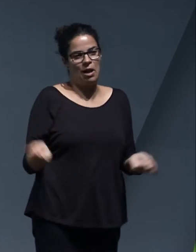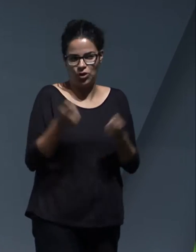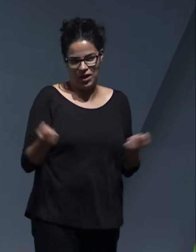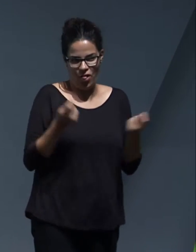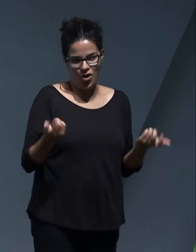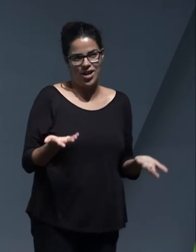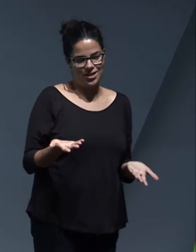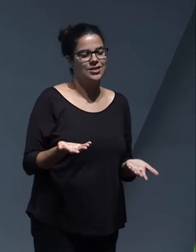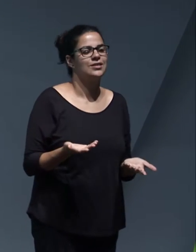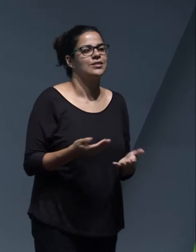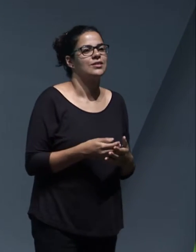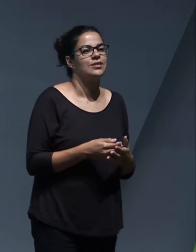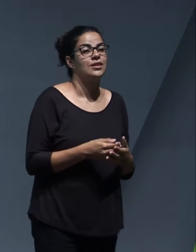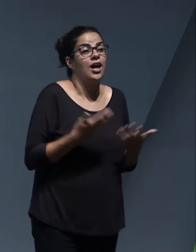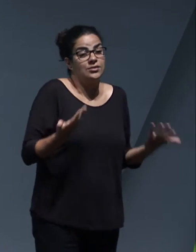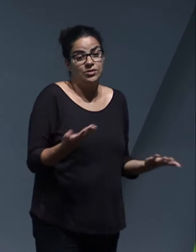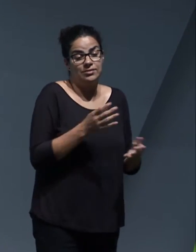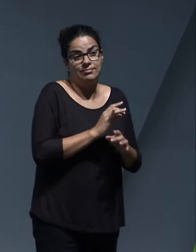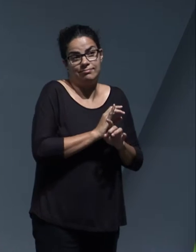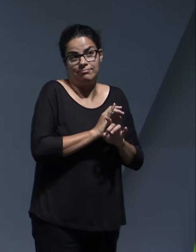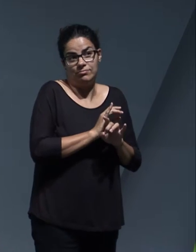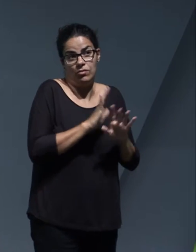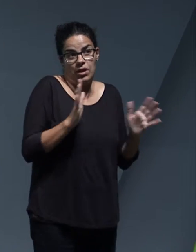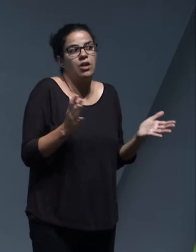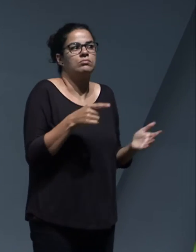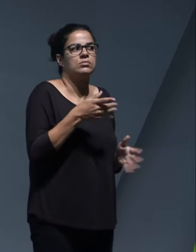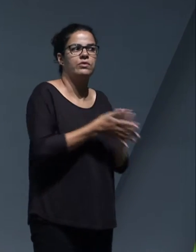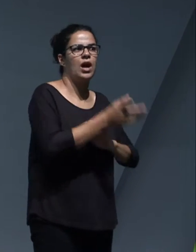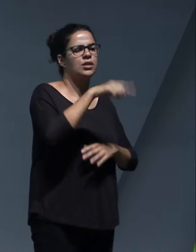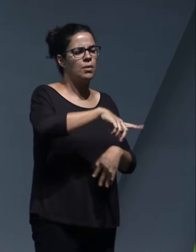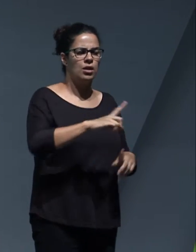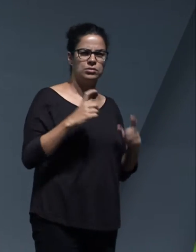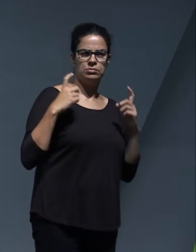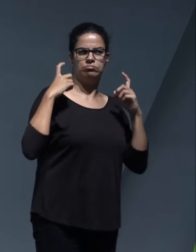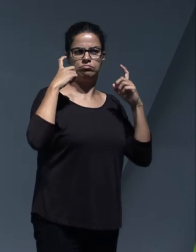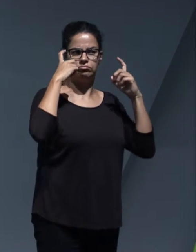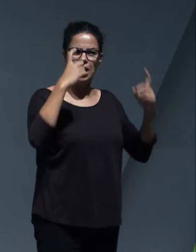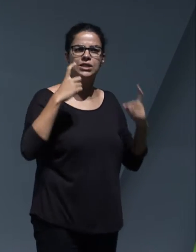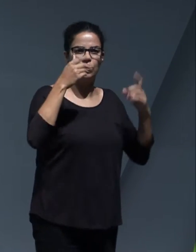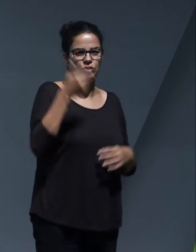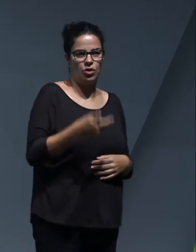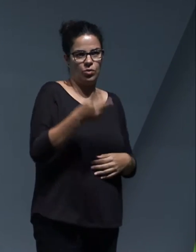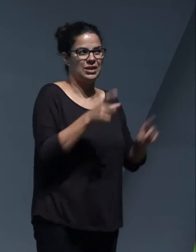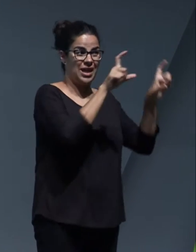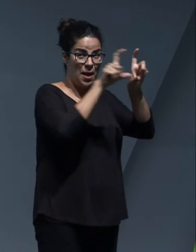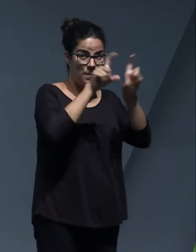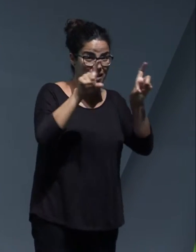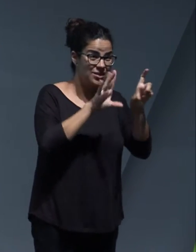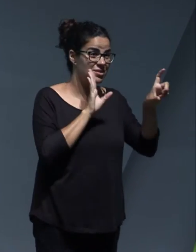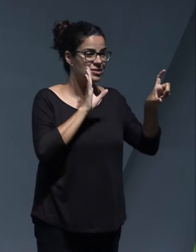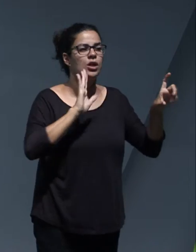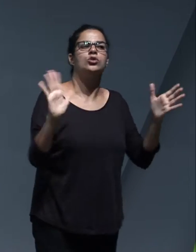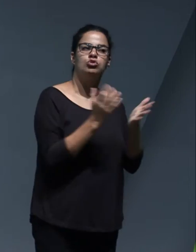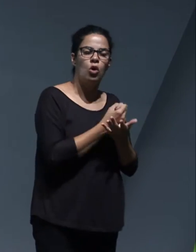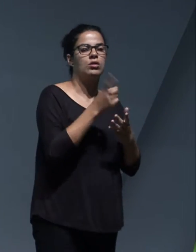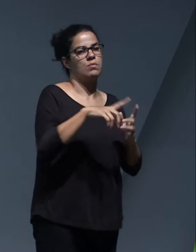pues que evidentemente, ha sido un esfuerzo importante por parte de todos y cada una de esas empresas, de apostar